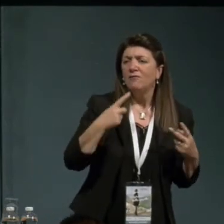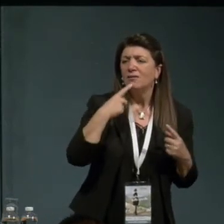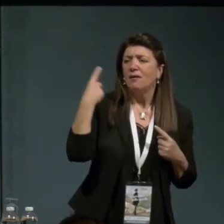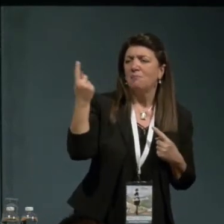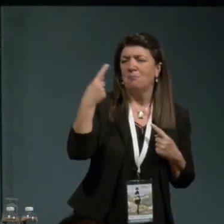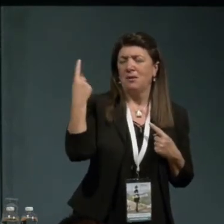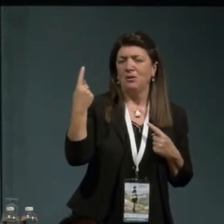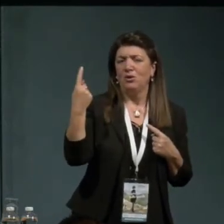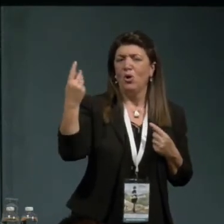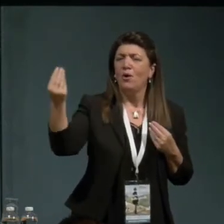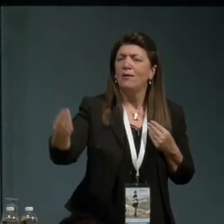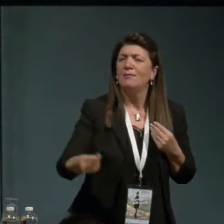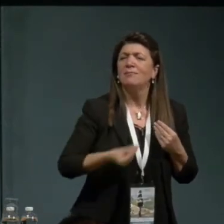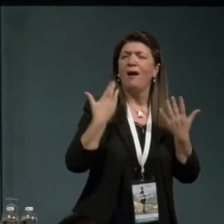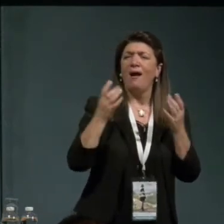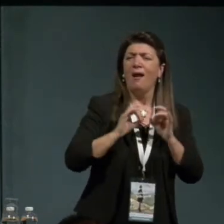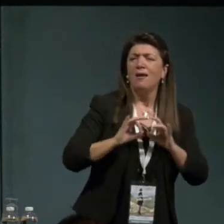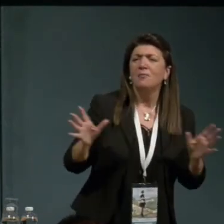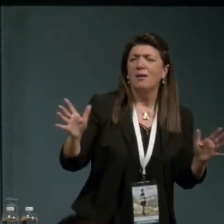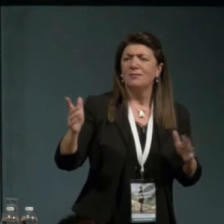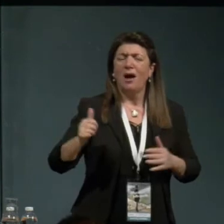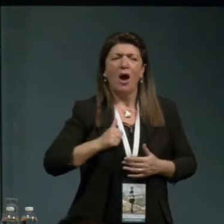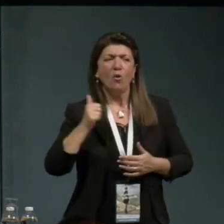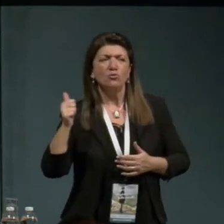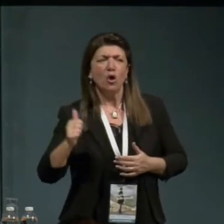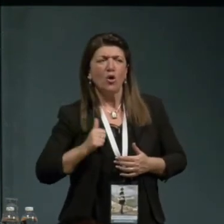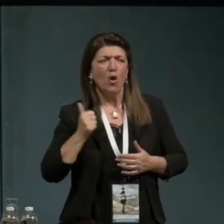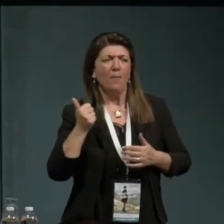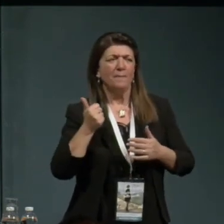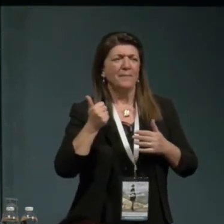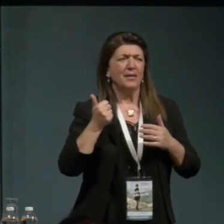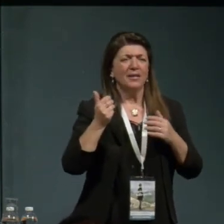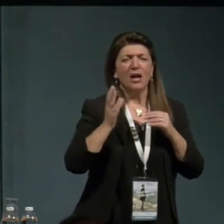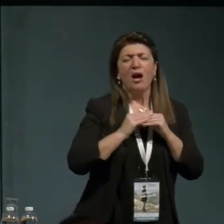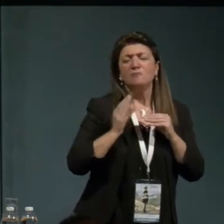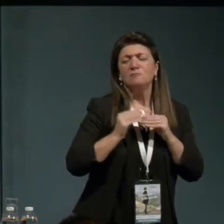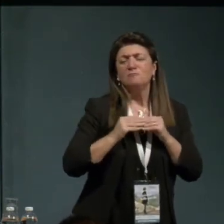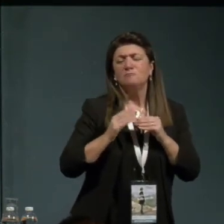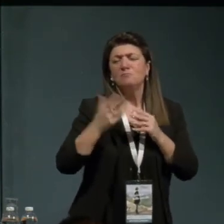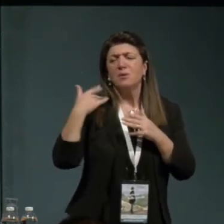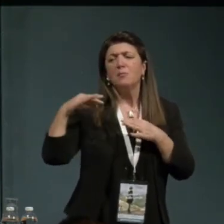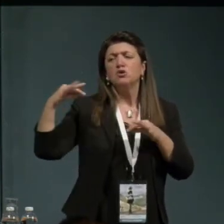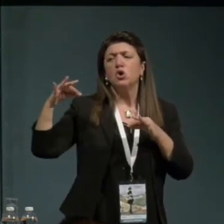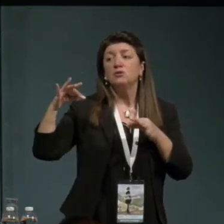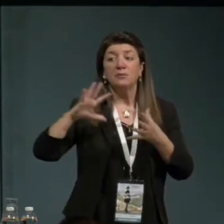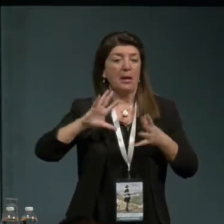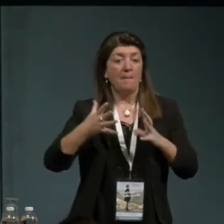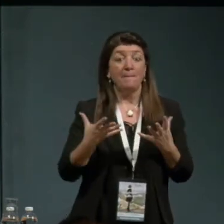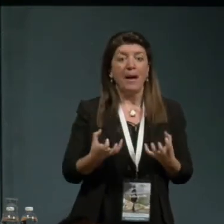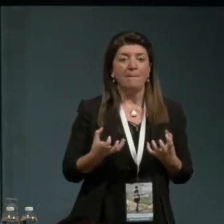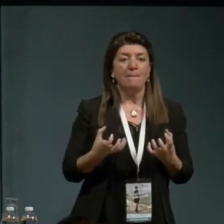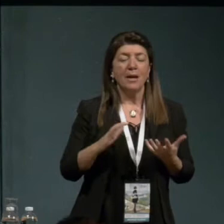autonomia, di realizzazione di sustenso, ma con comunità,